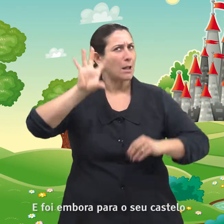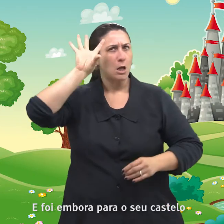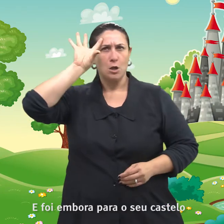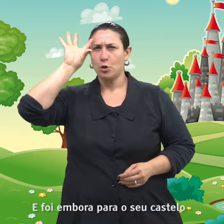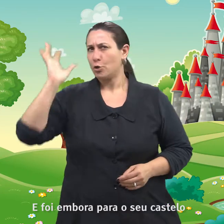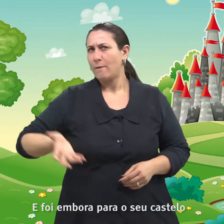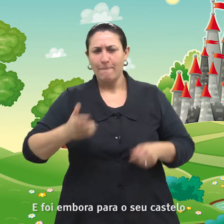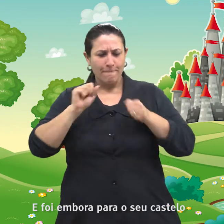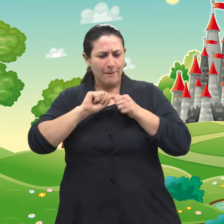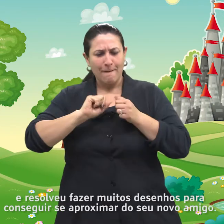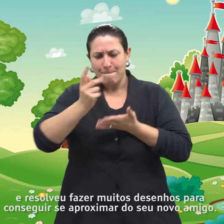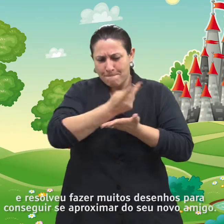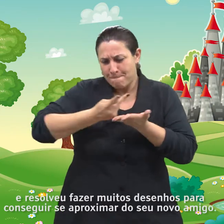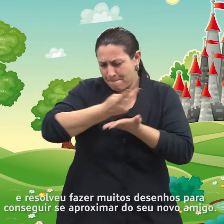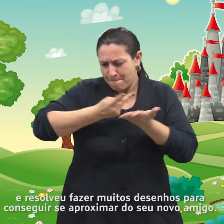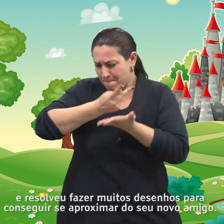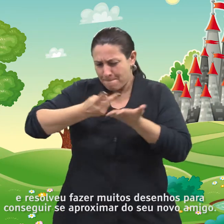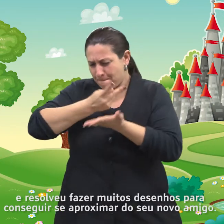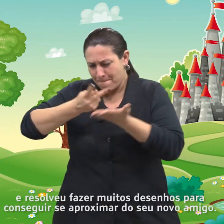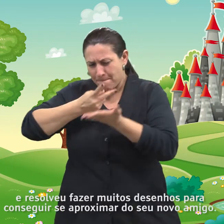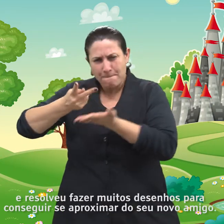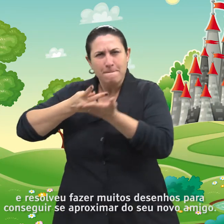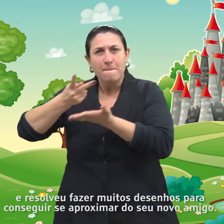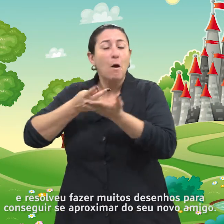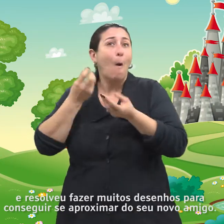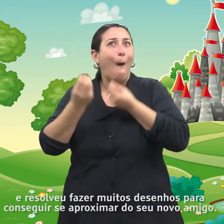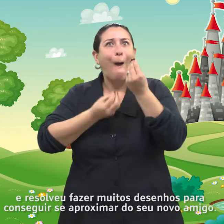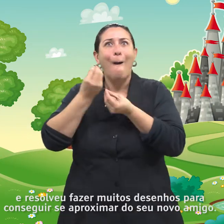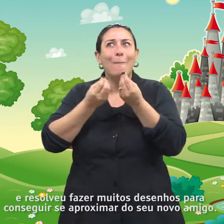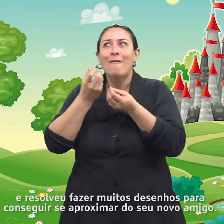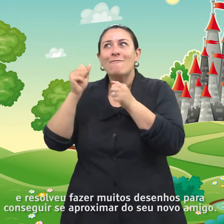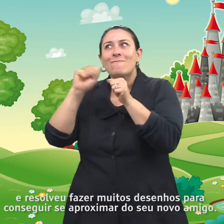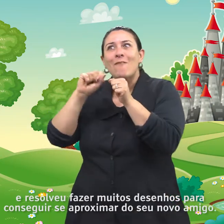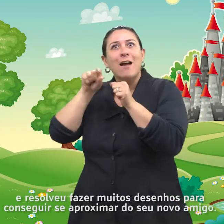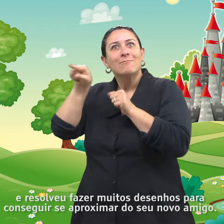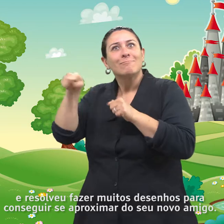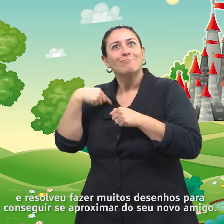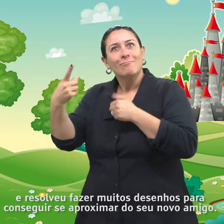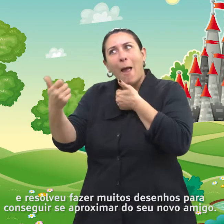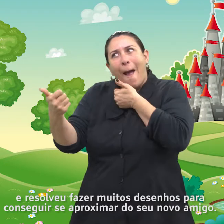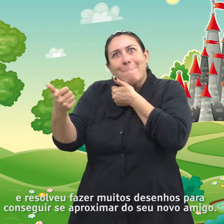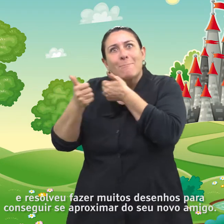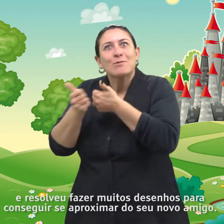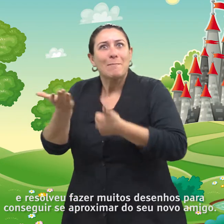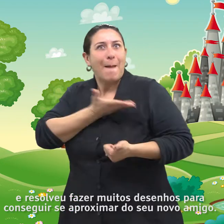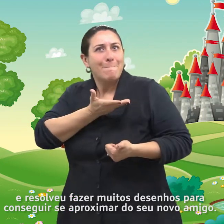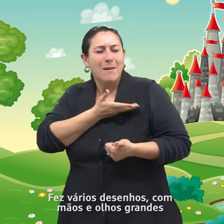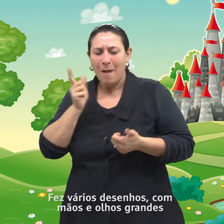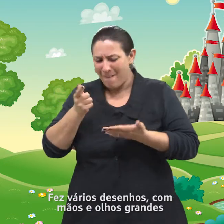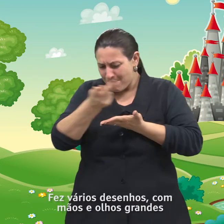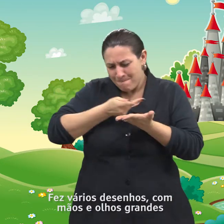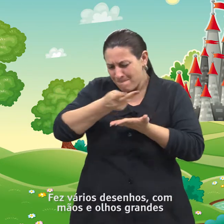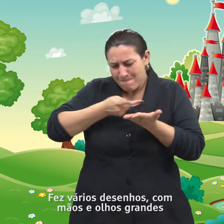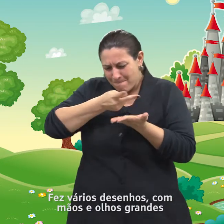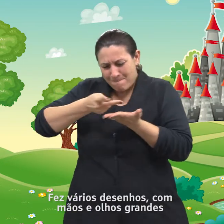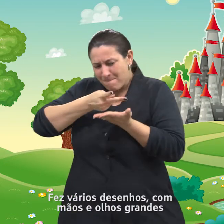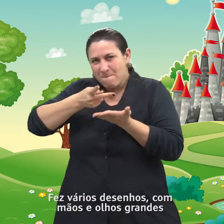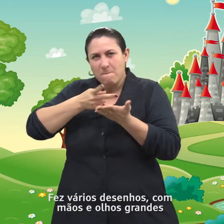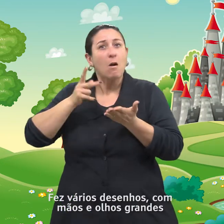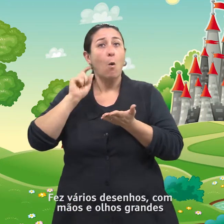castelo e resolveu fazer muitos desenhos para conseguir se aproximar do seu novo amigo. Codalizia vários desenhos.